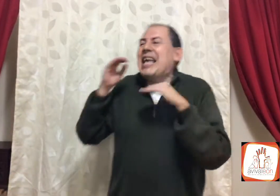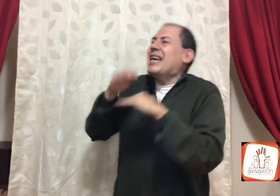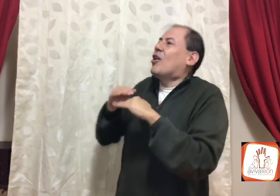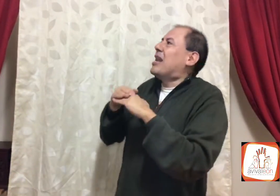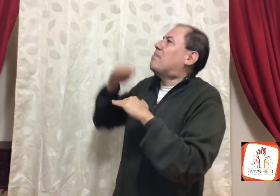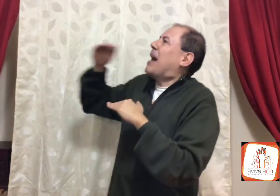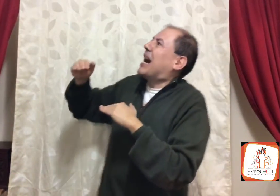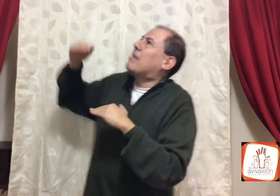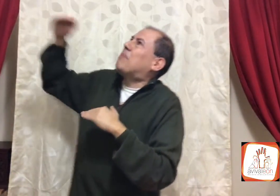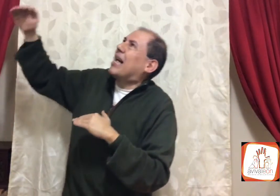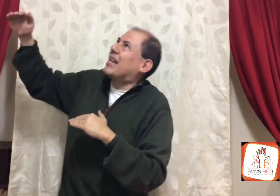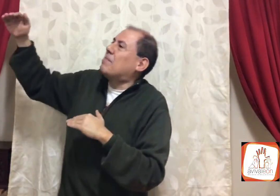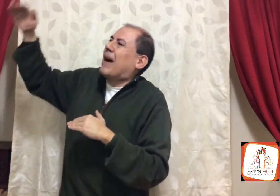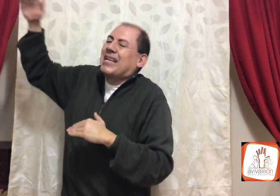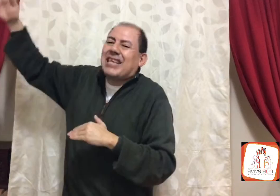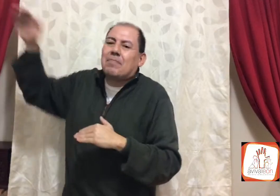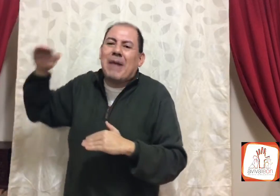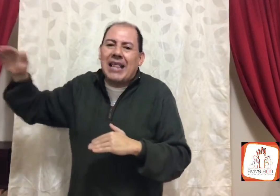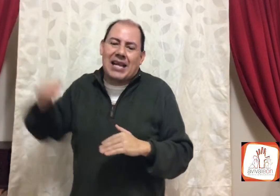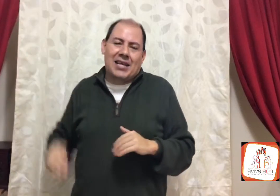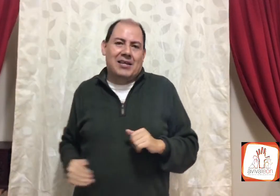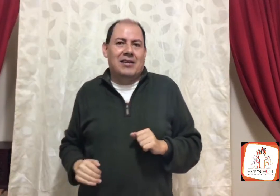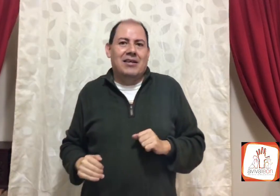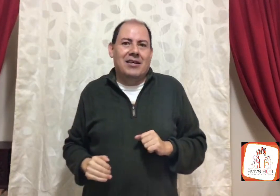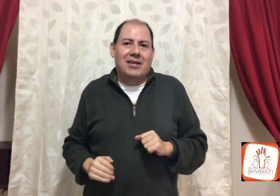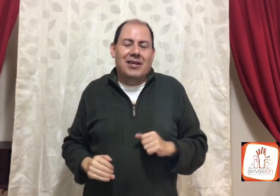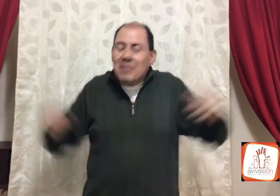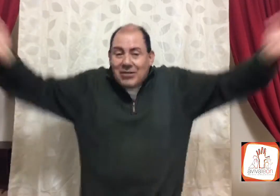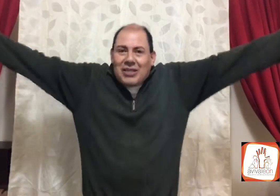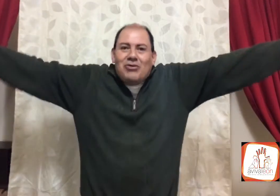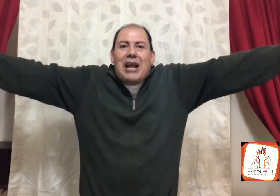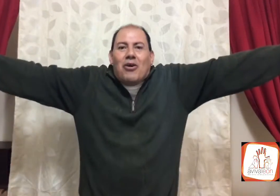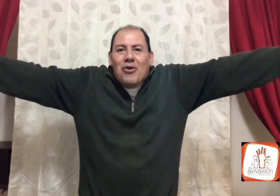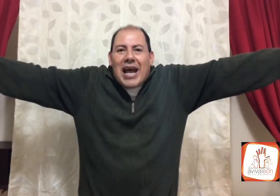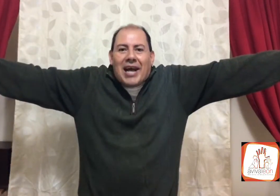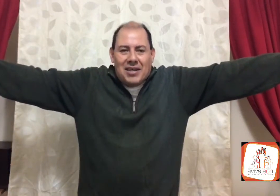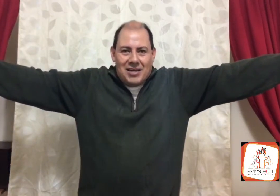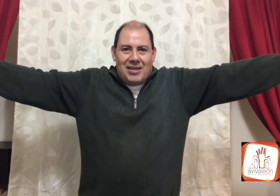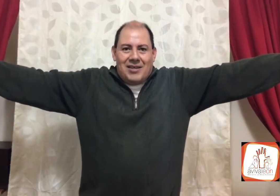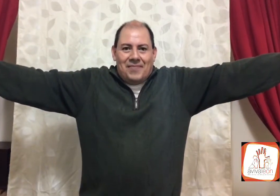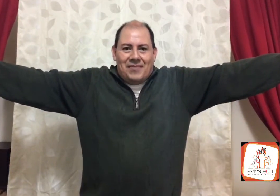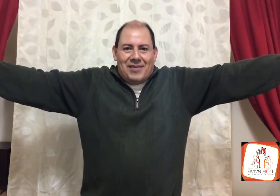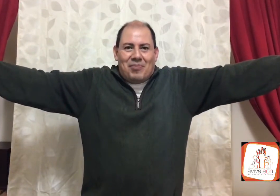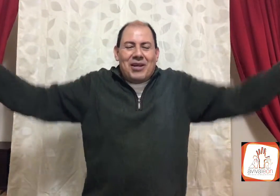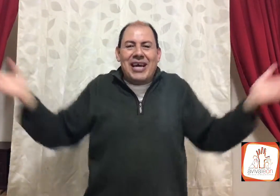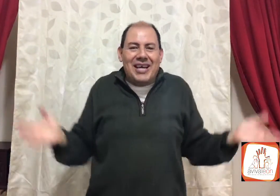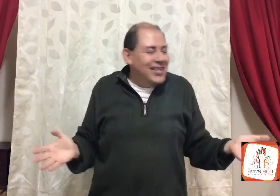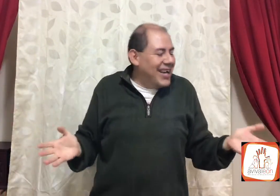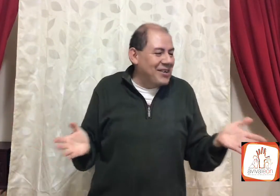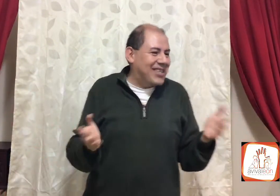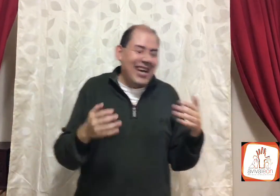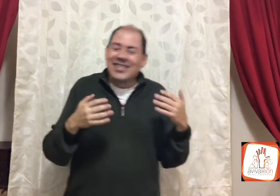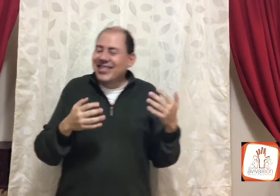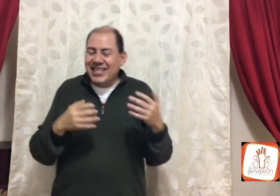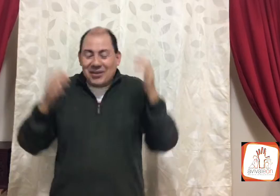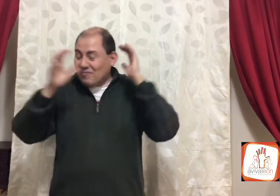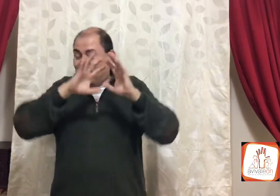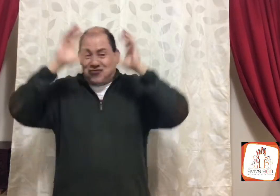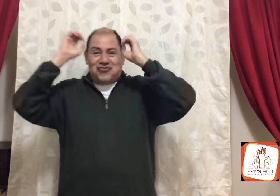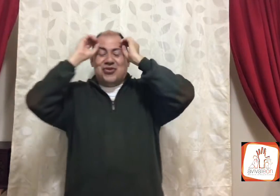hijo le paga al padre para ser padre? Es una locura, ¿por qué? O sea, tu